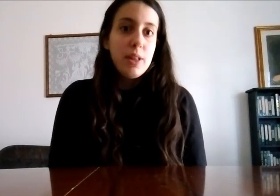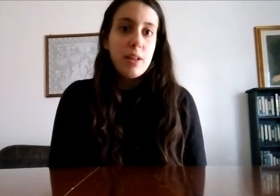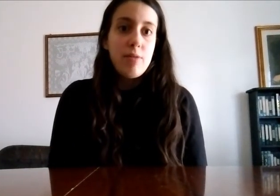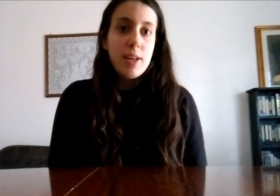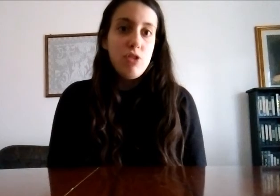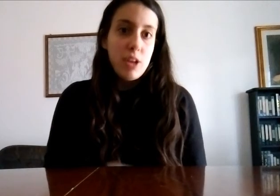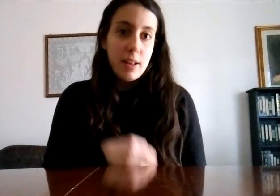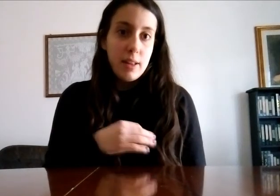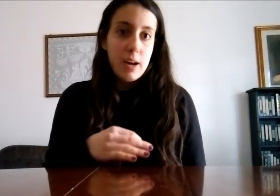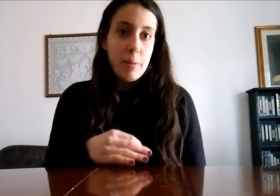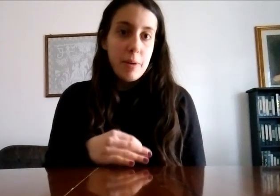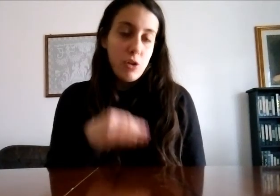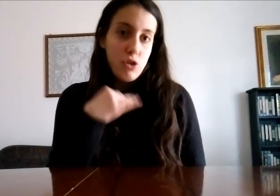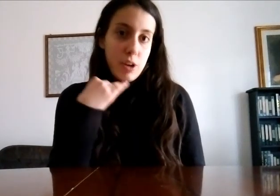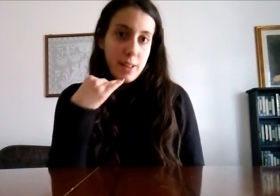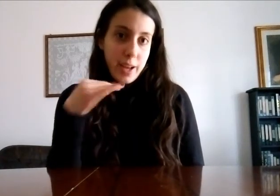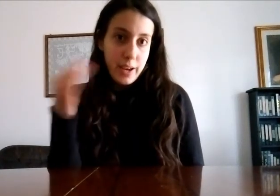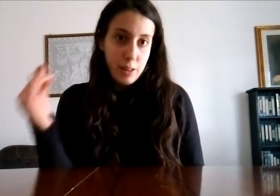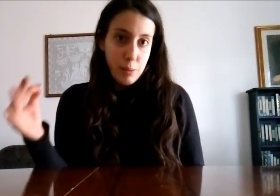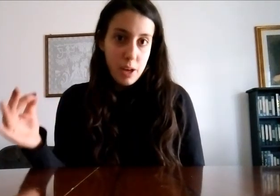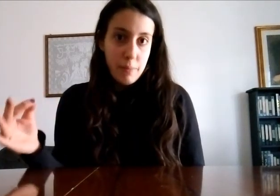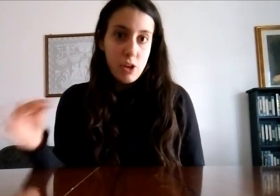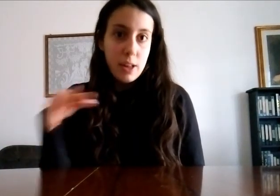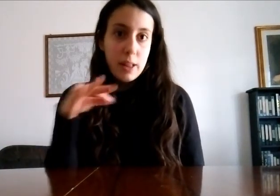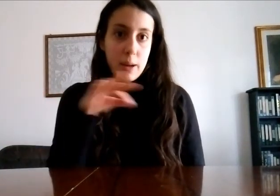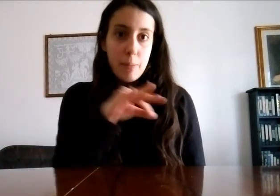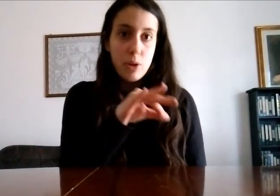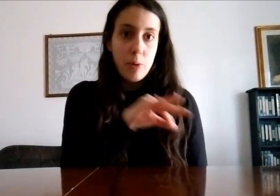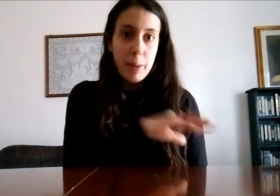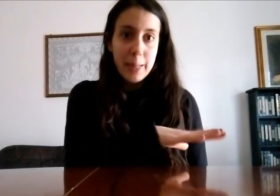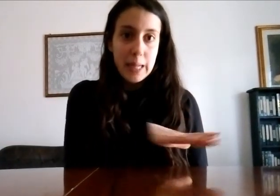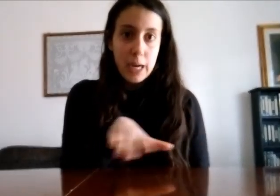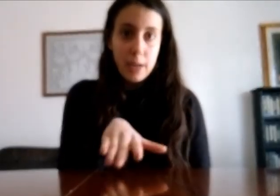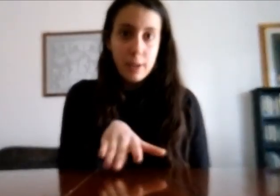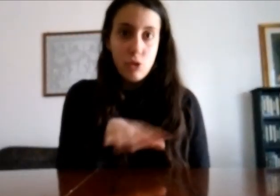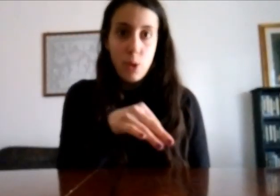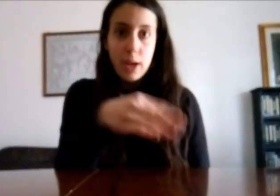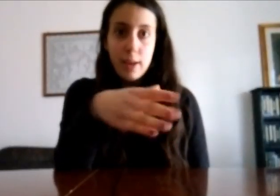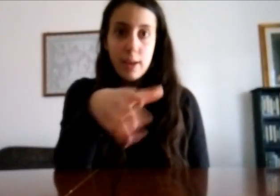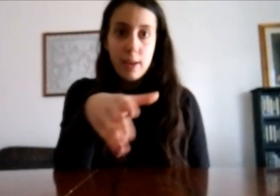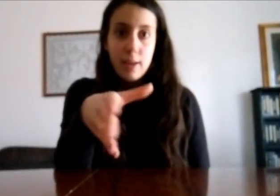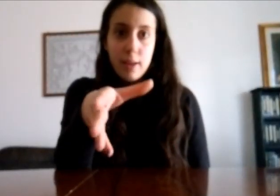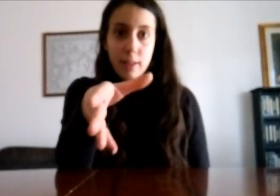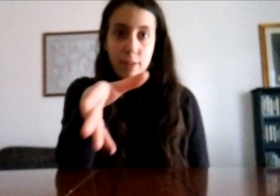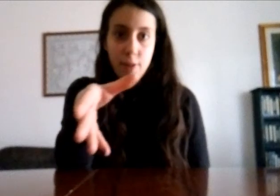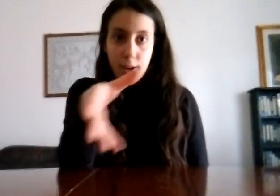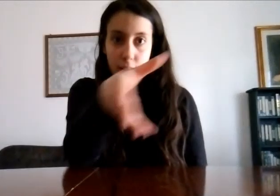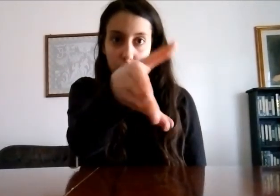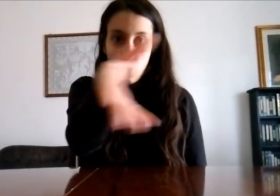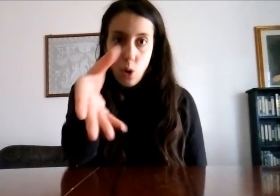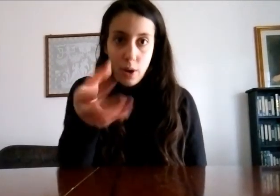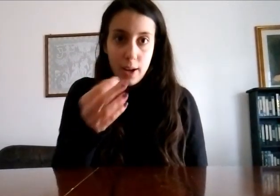iniziato a fare ginnastica però non ginnastica ritmica, ginnastica più tipo elementare cioè quella che si fa nelle scuole